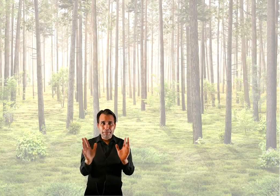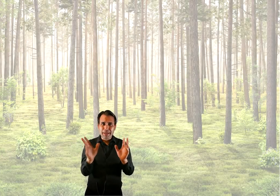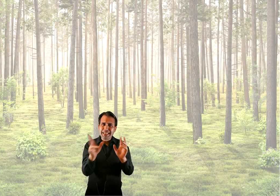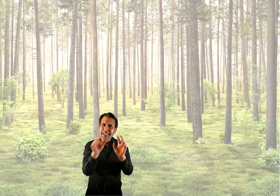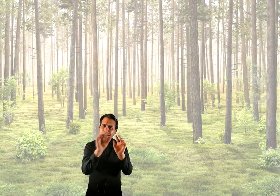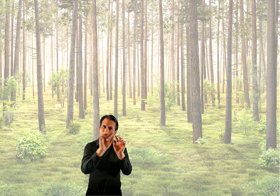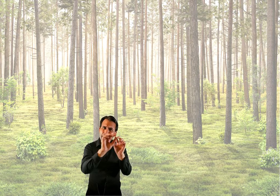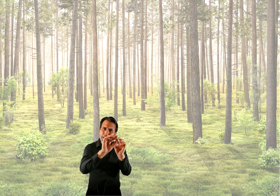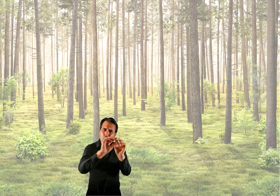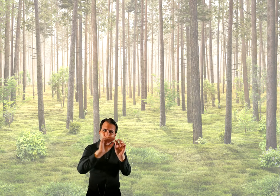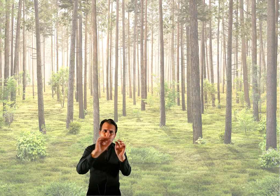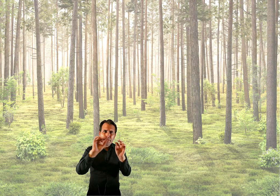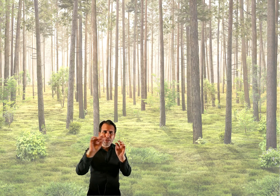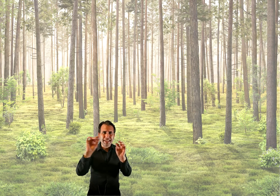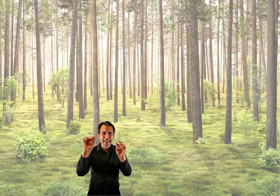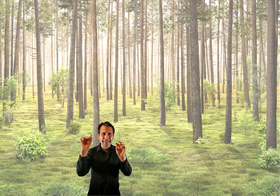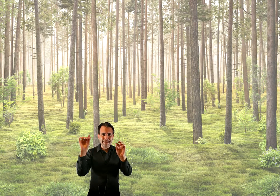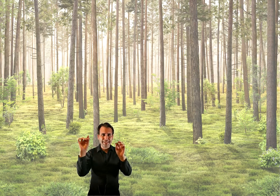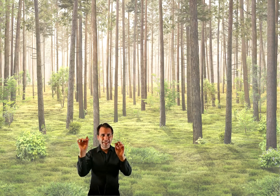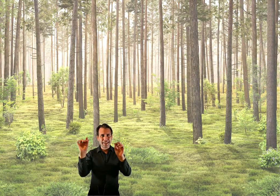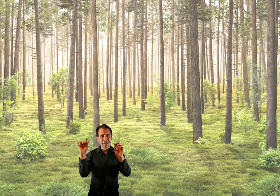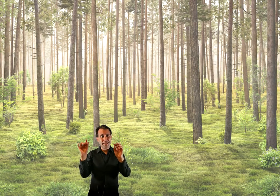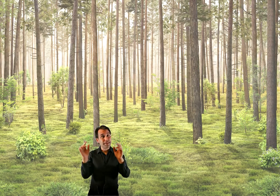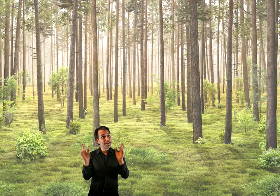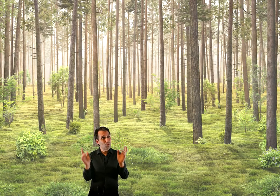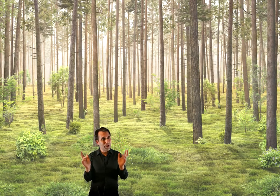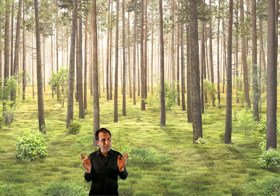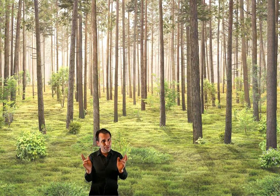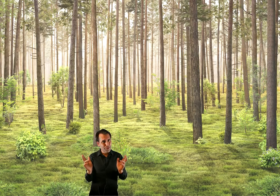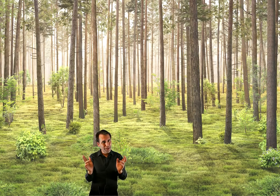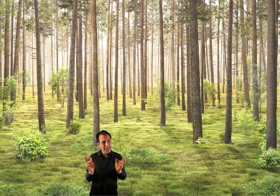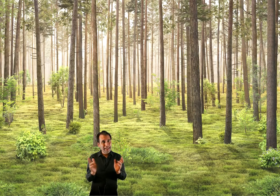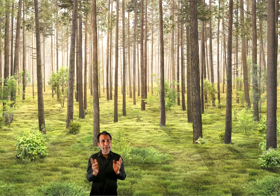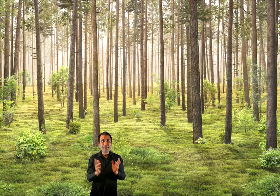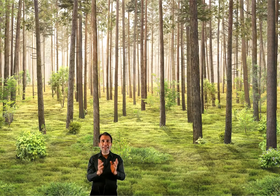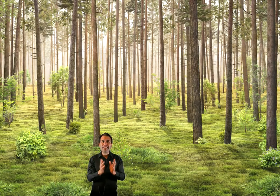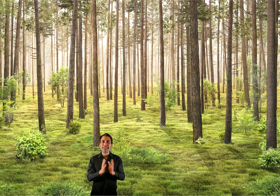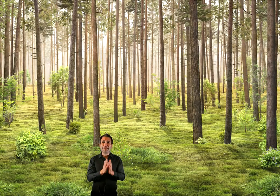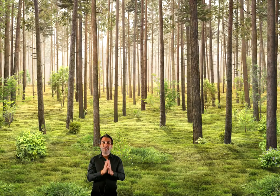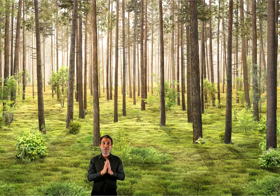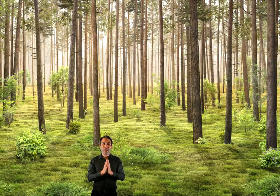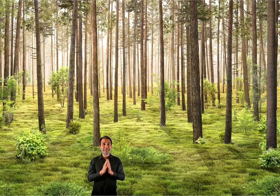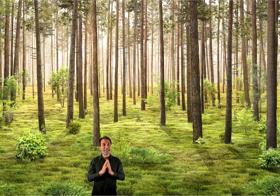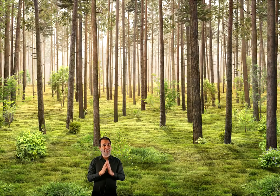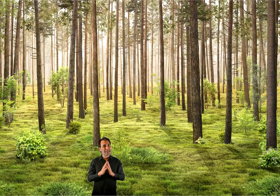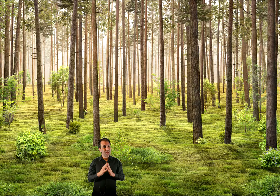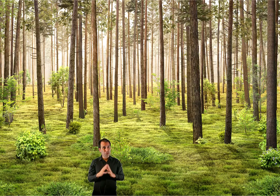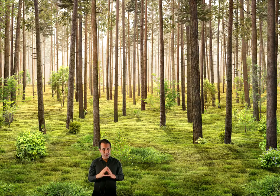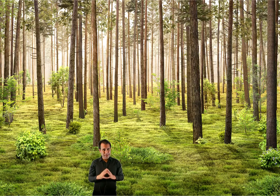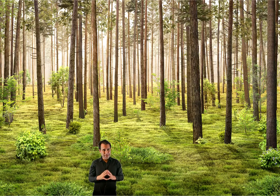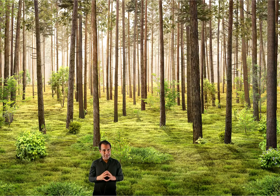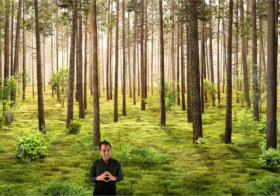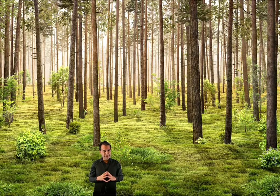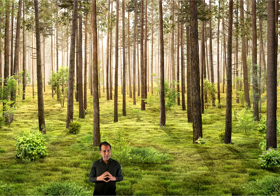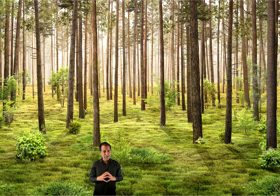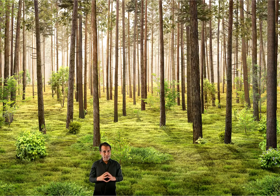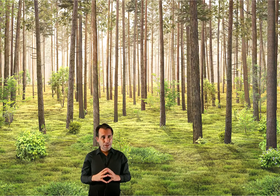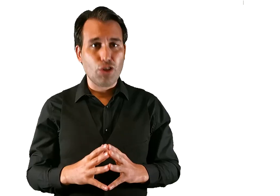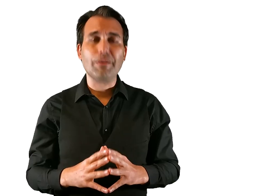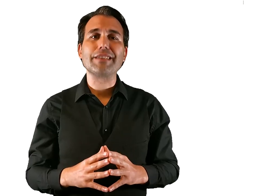para que se revelen nuevos detalles que de vez en cuando cambien el sentido de la escena que se observa. Lo